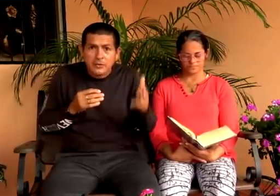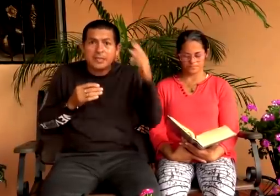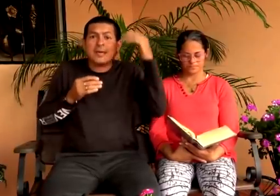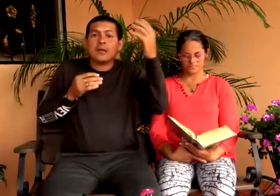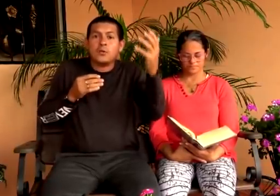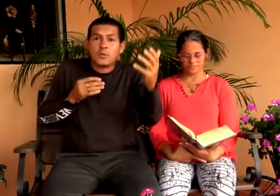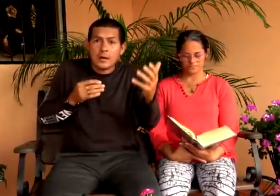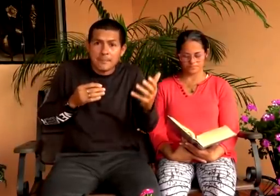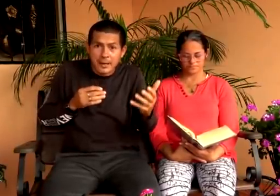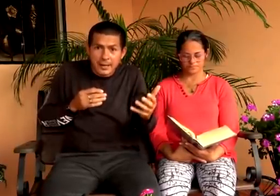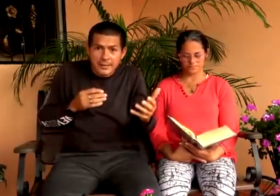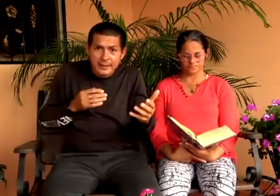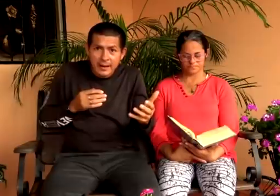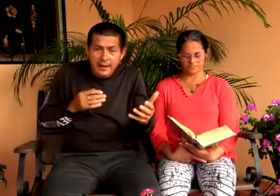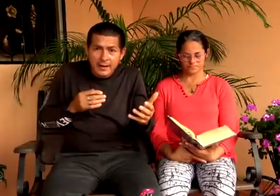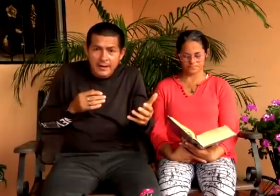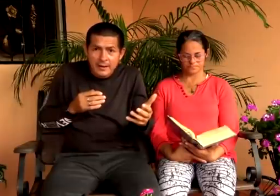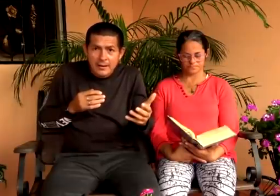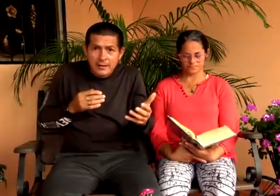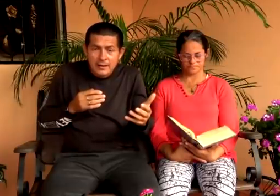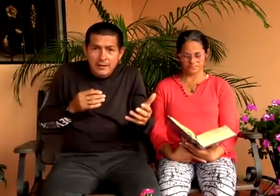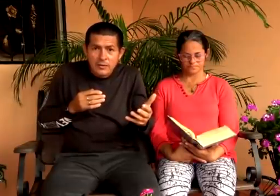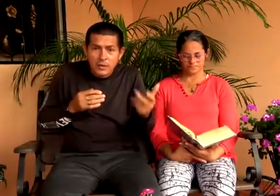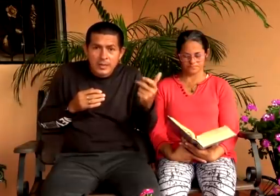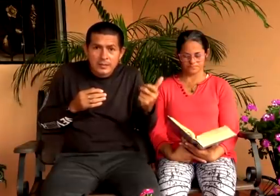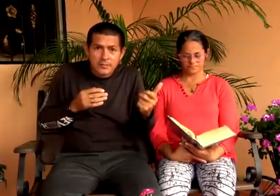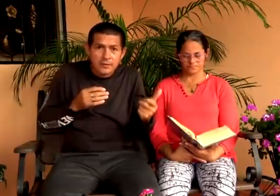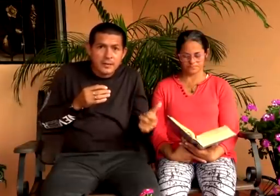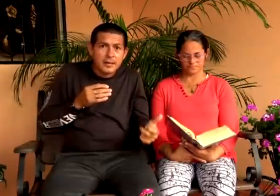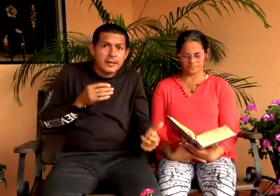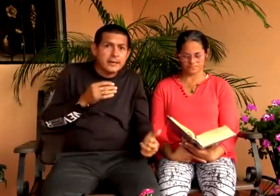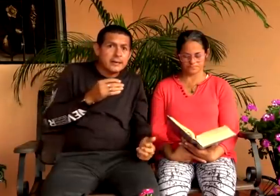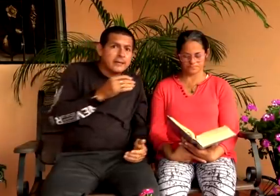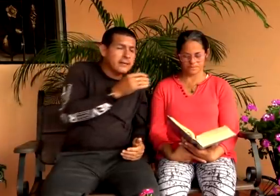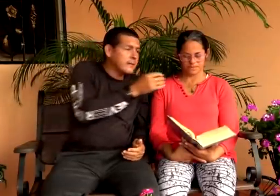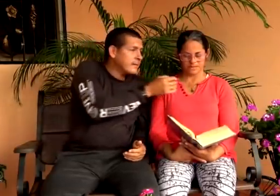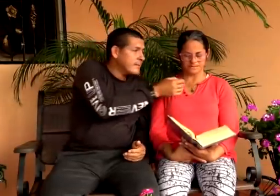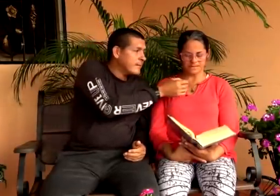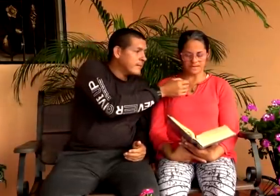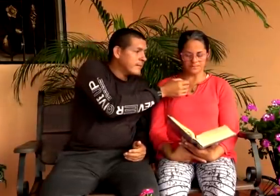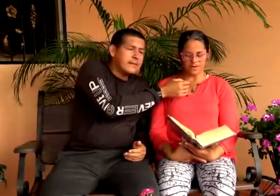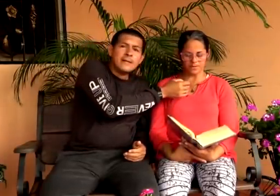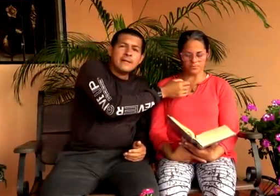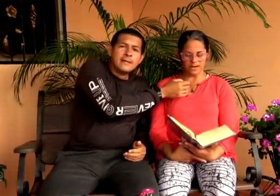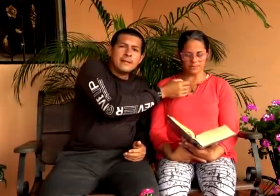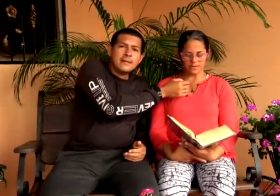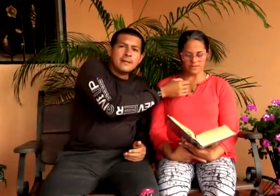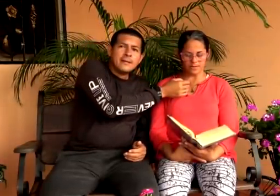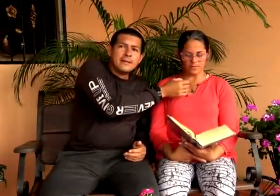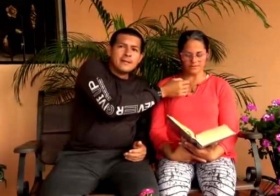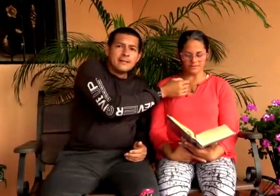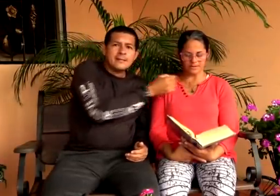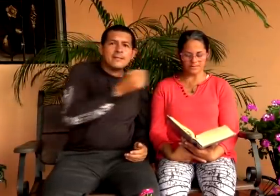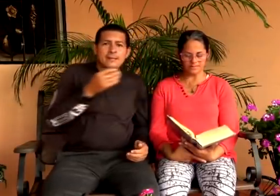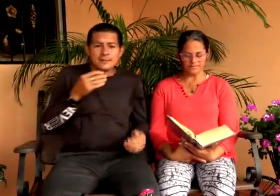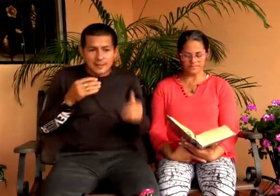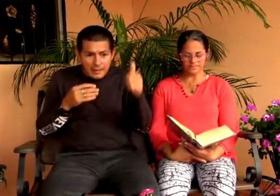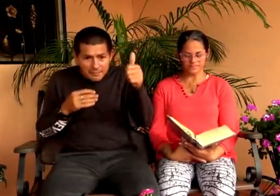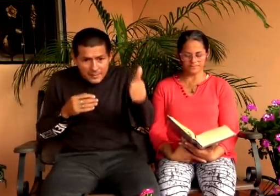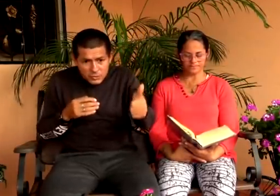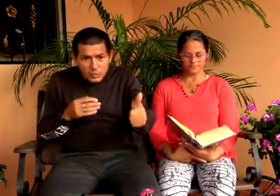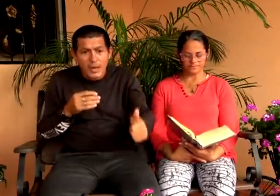camino y quien lo aparta lo hace volver salva un alma de la muerte